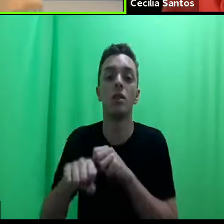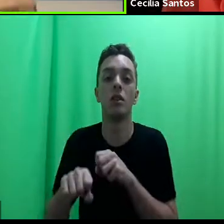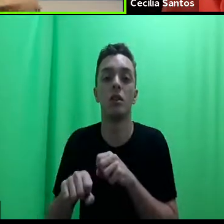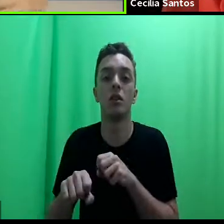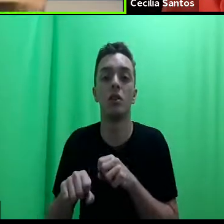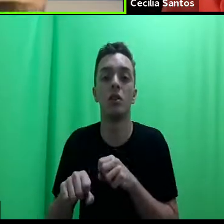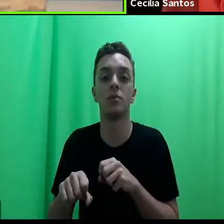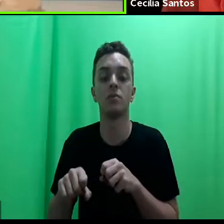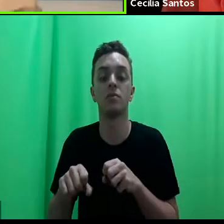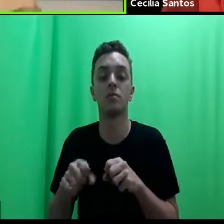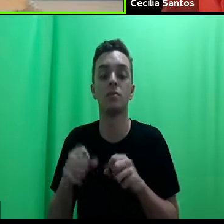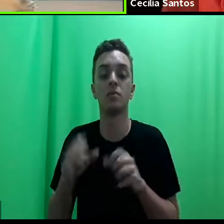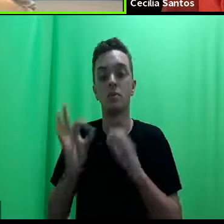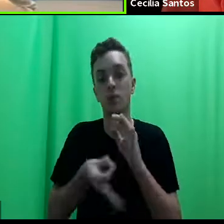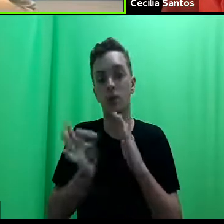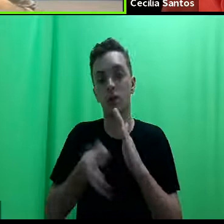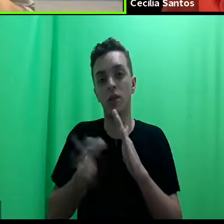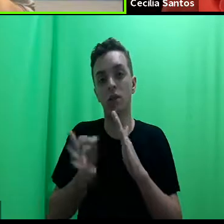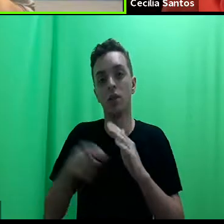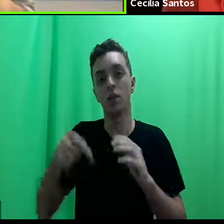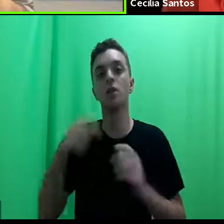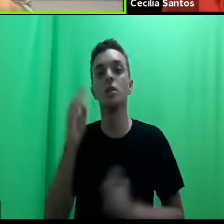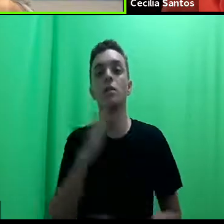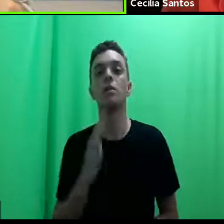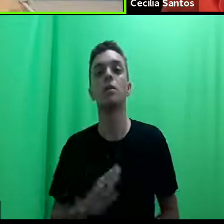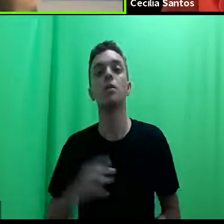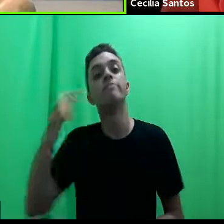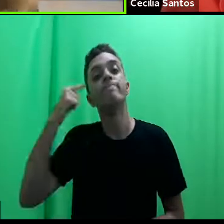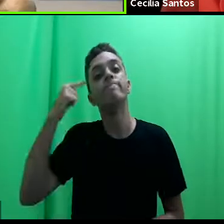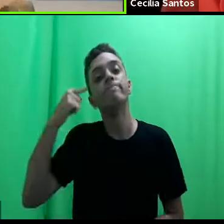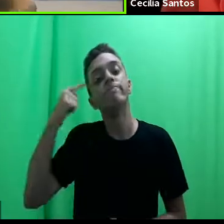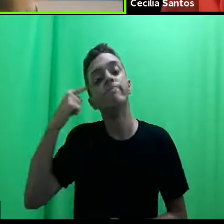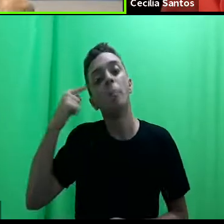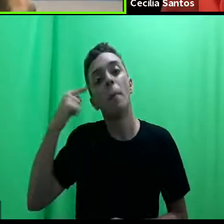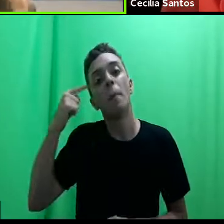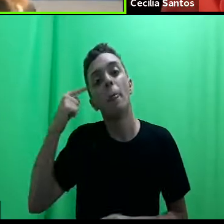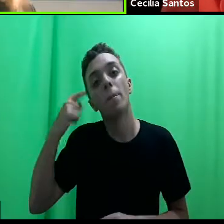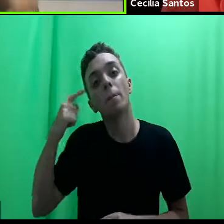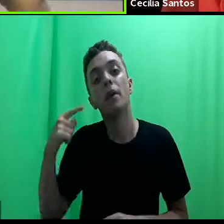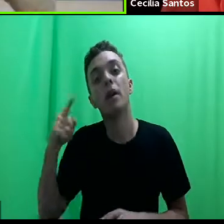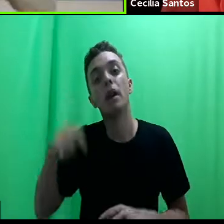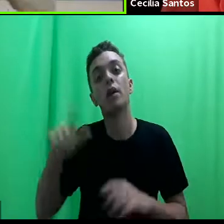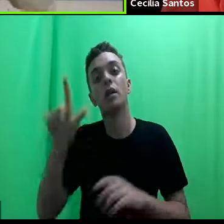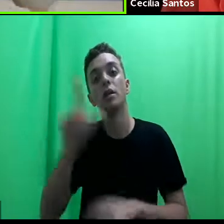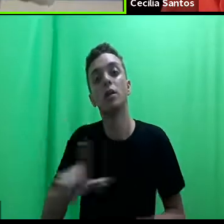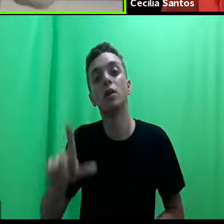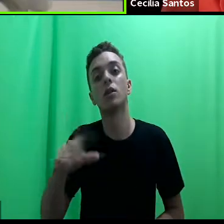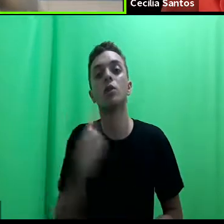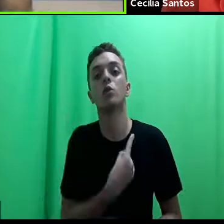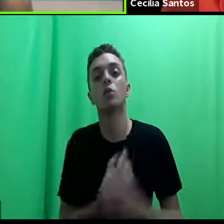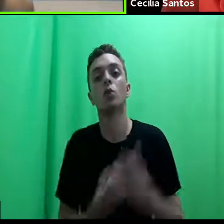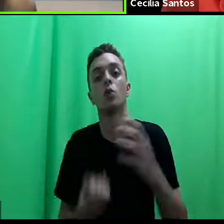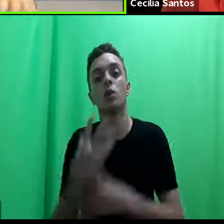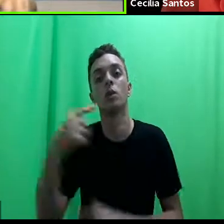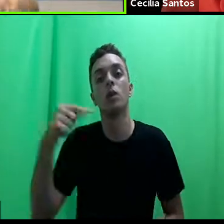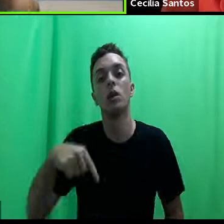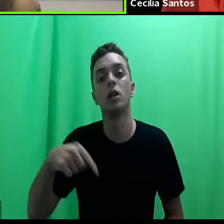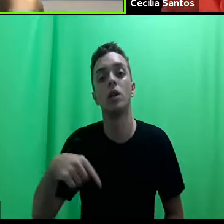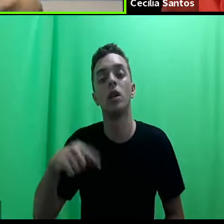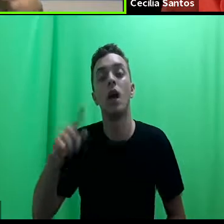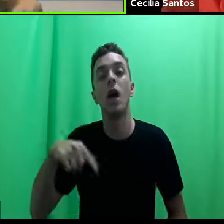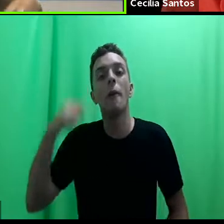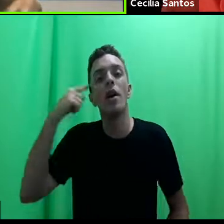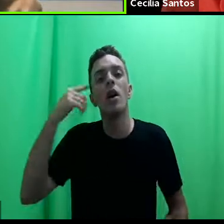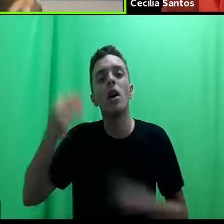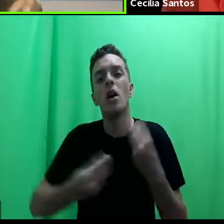das clínicas aqui no Brasil têm pensado um bocado, dessa literatura que foi se construindo aqui também, foi questionar como é que esses